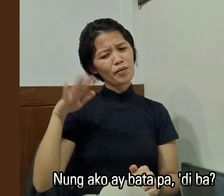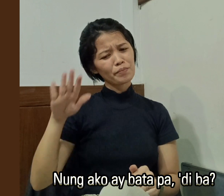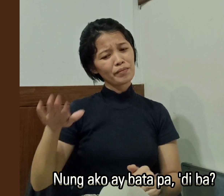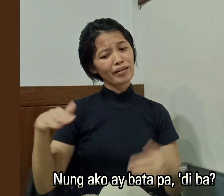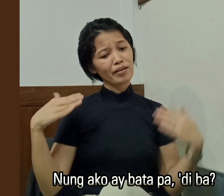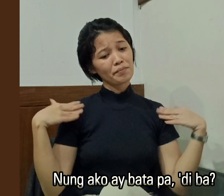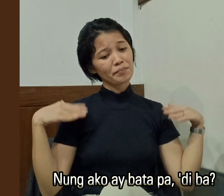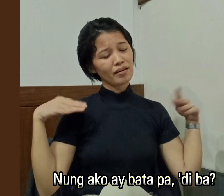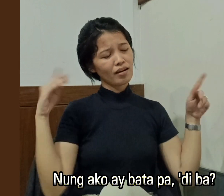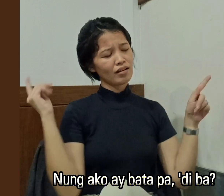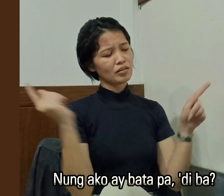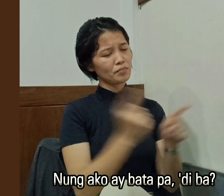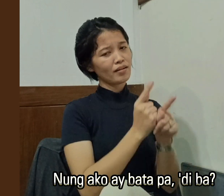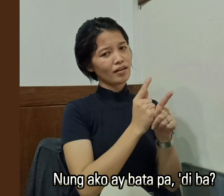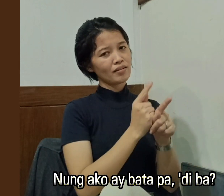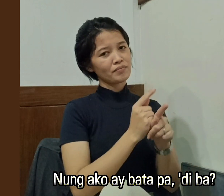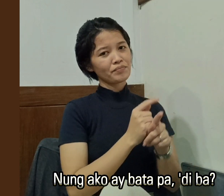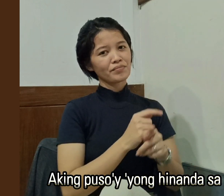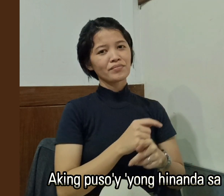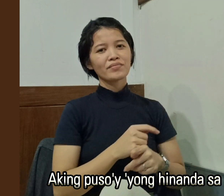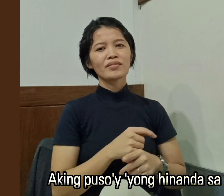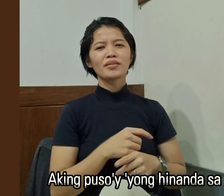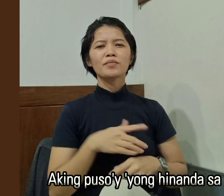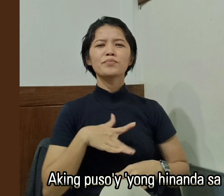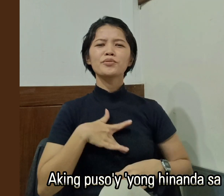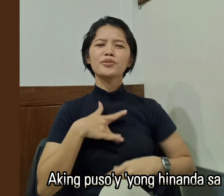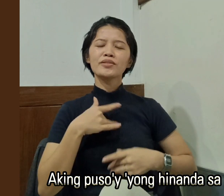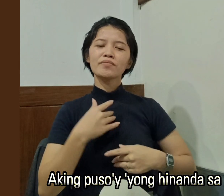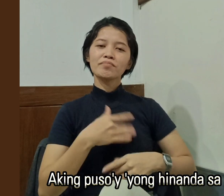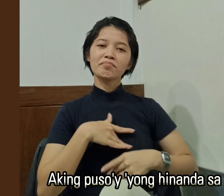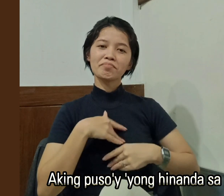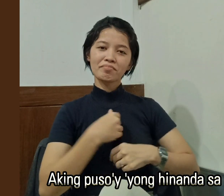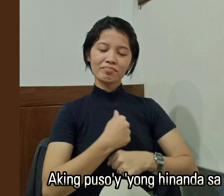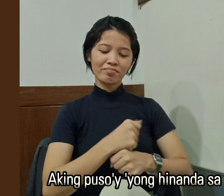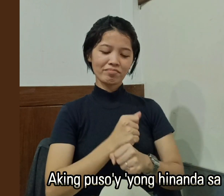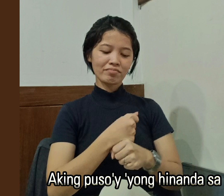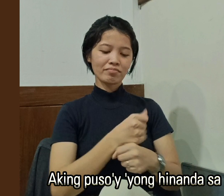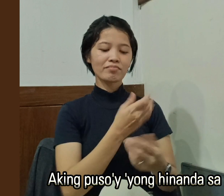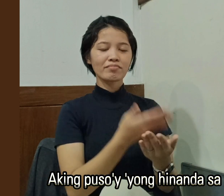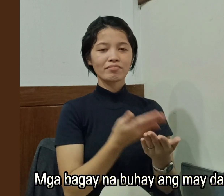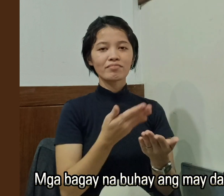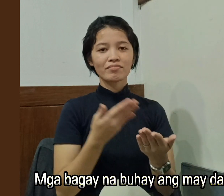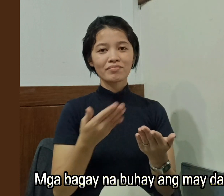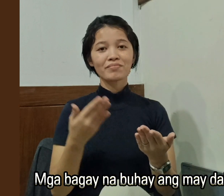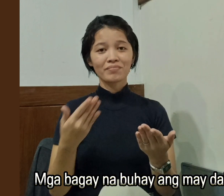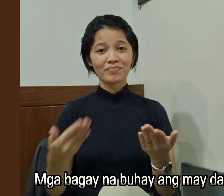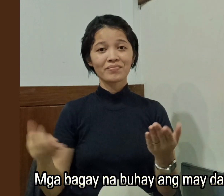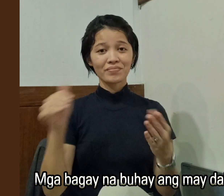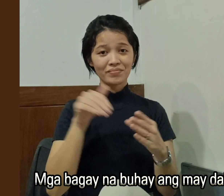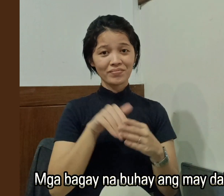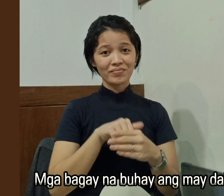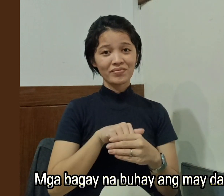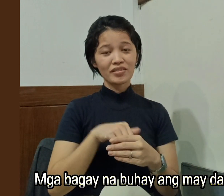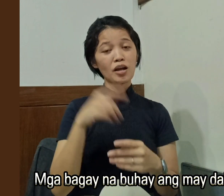ako'y bata pa, diba? Aking puso'yong hinanda sa mga bagay na